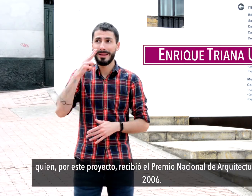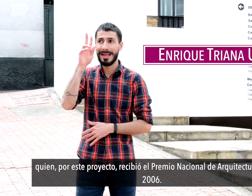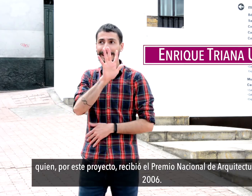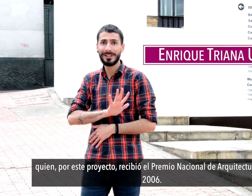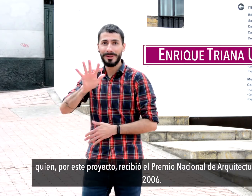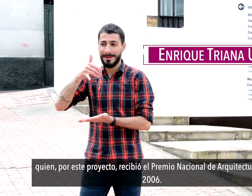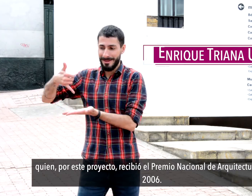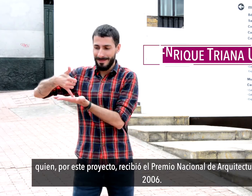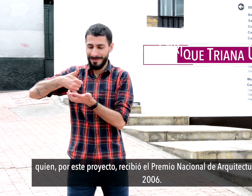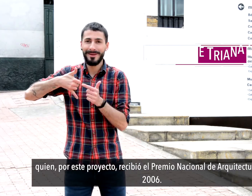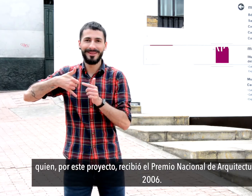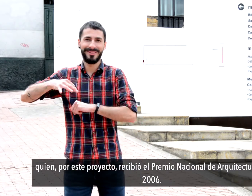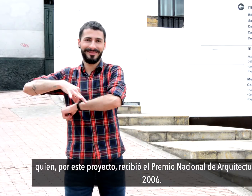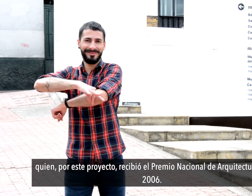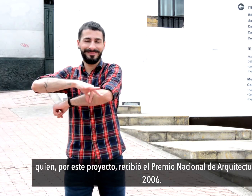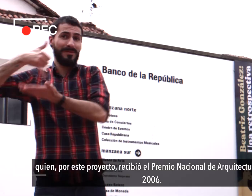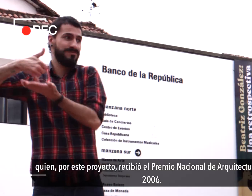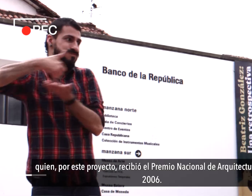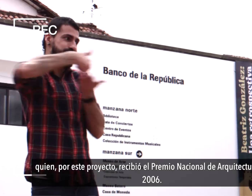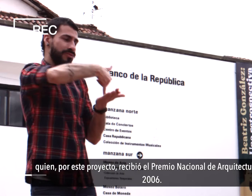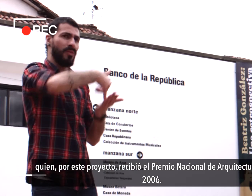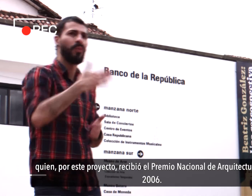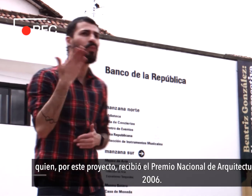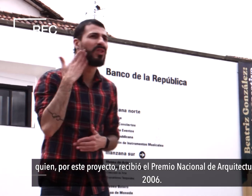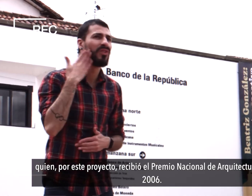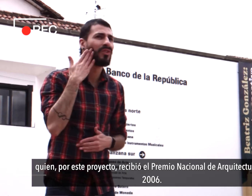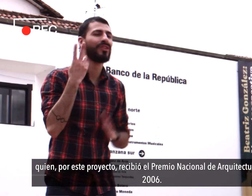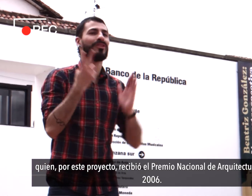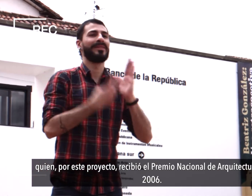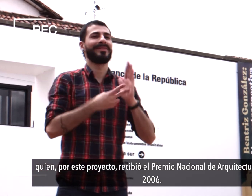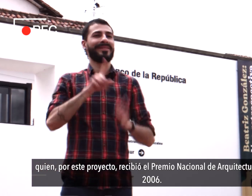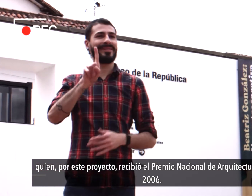quien por este proyecto recibió el Premio Nacional de Arquitectura en 2006.